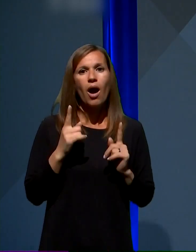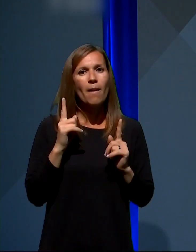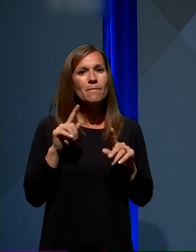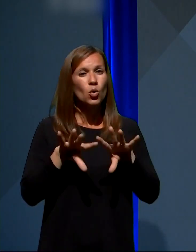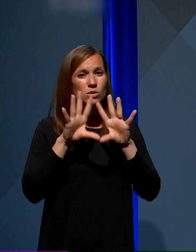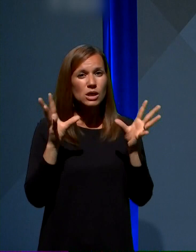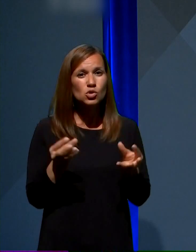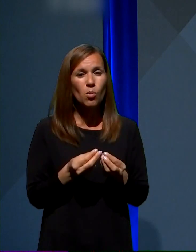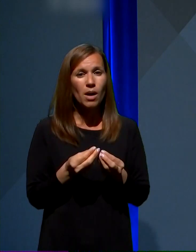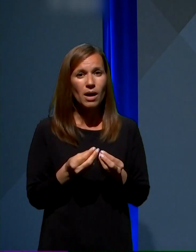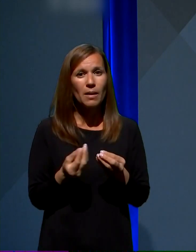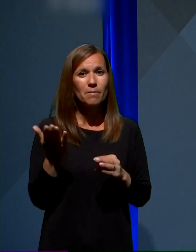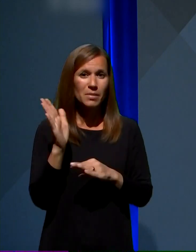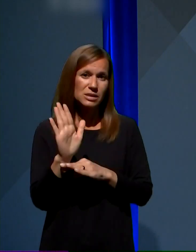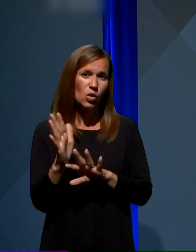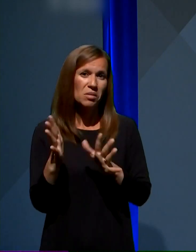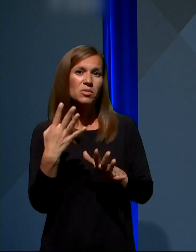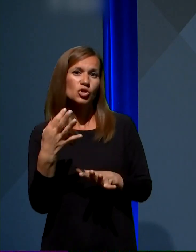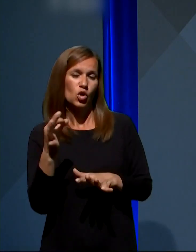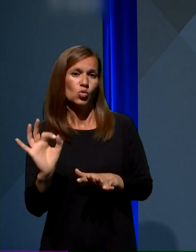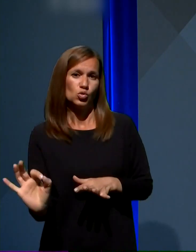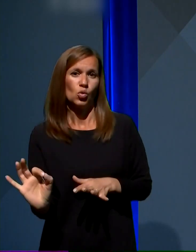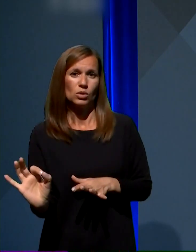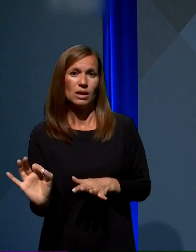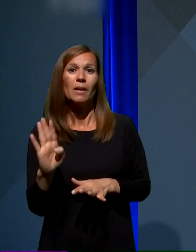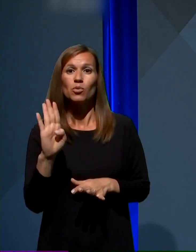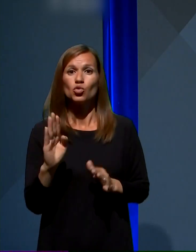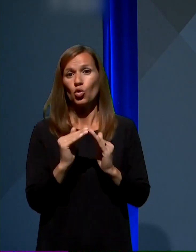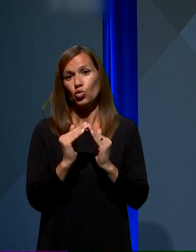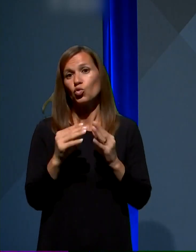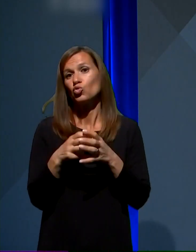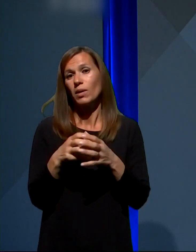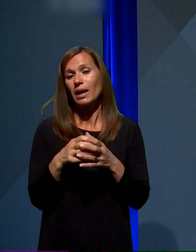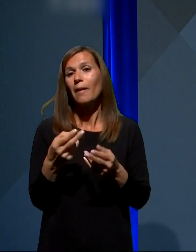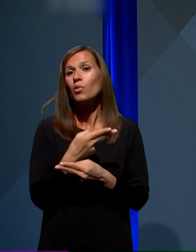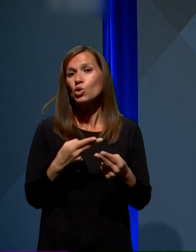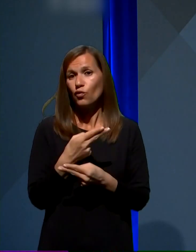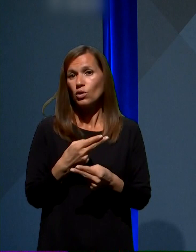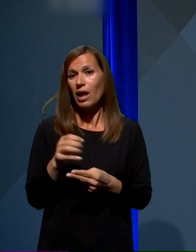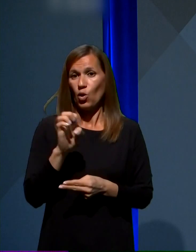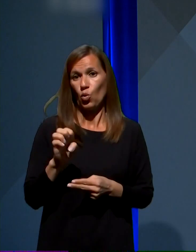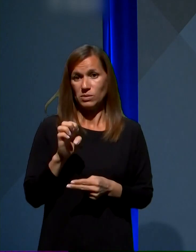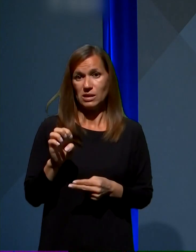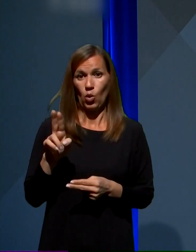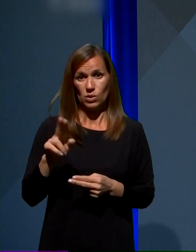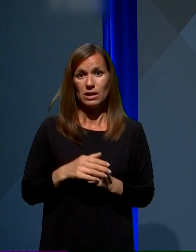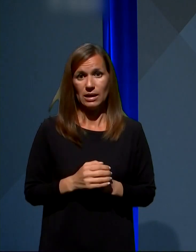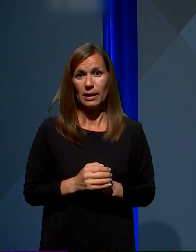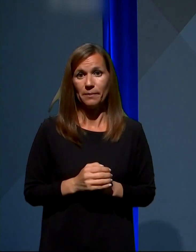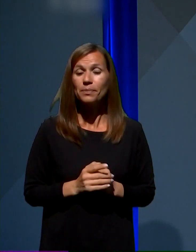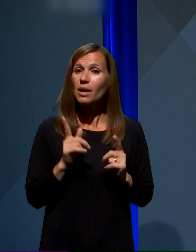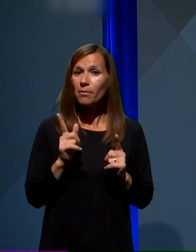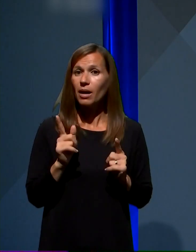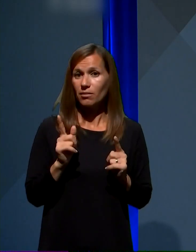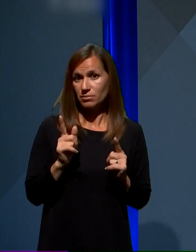predstavlja slabe štiri odstotke brutodružbenega proizvoda Evropske unije. Pričemer pa vemo,